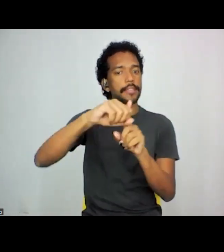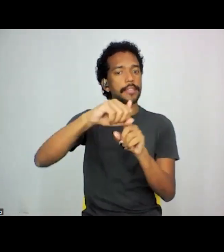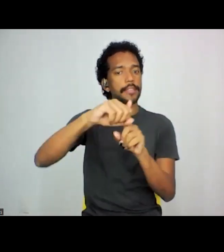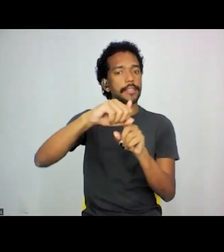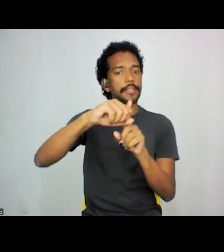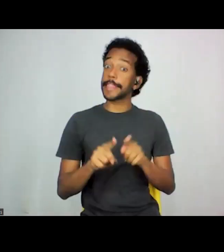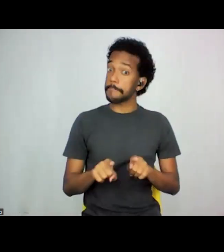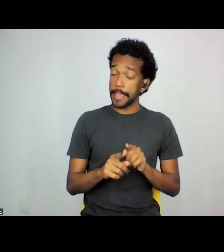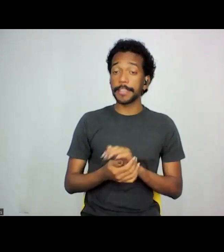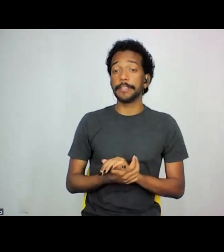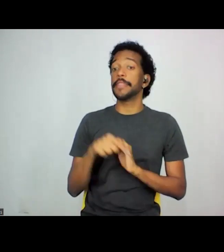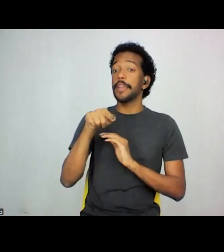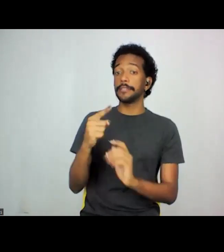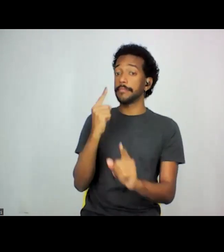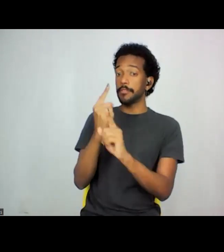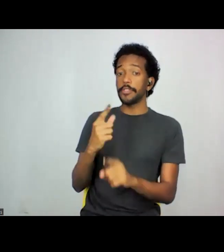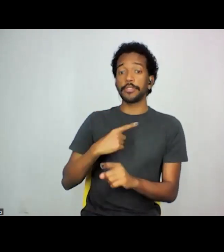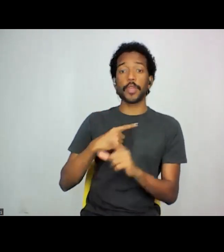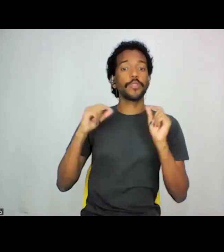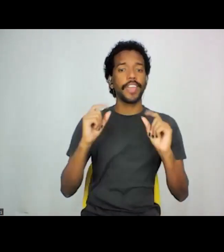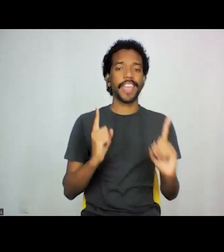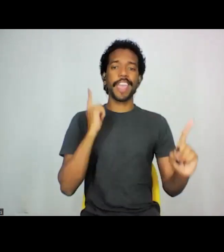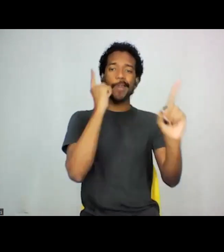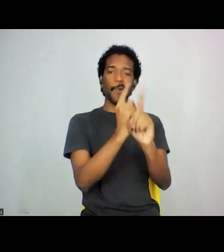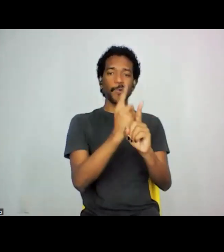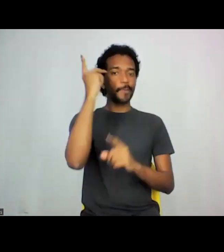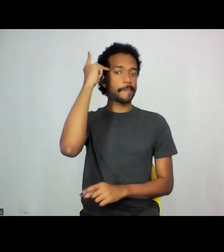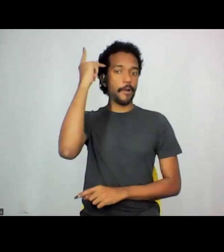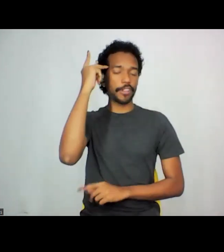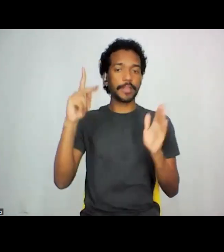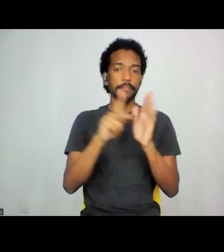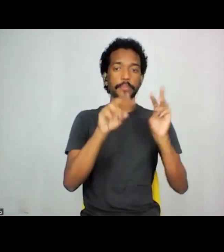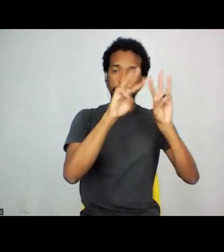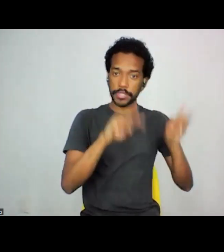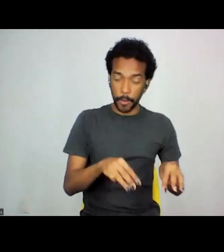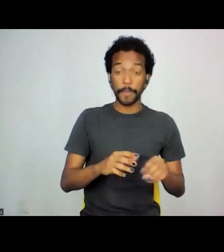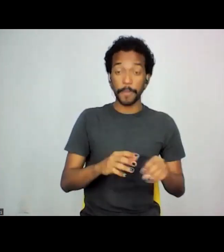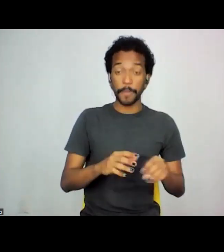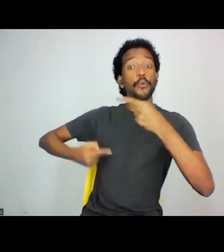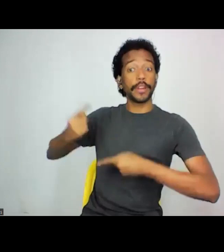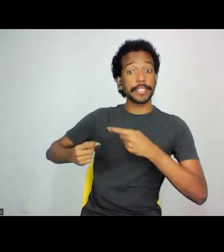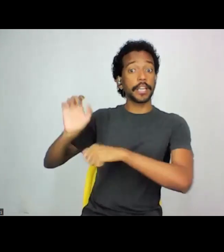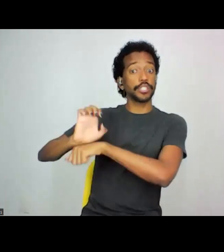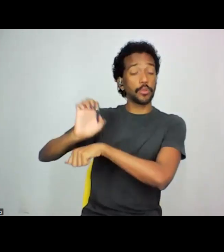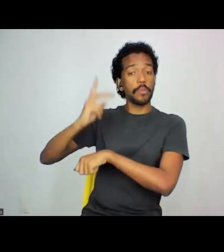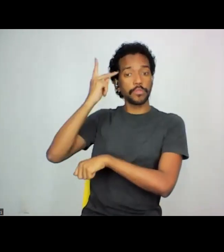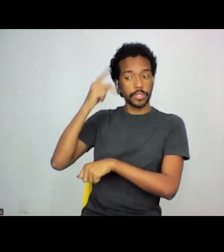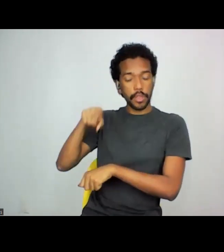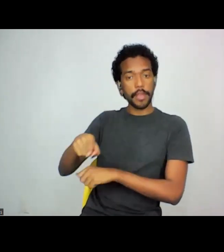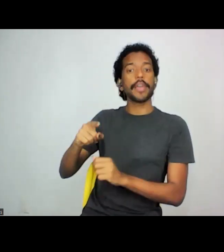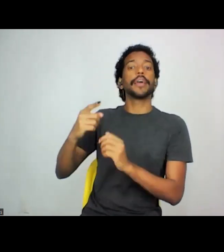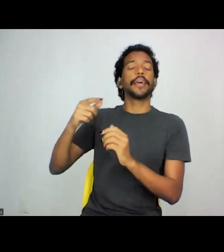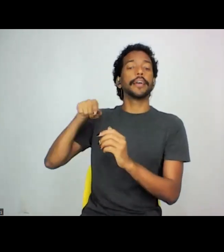o Encontro Paulista de Museus, a Política Estadual de Museus, que é um documento caro em que a gente está